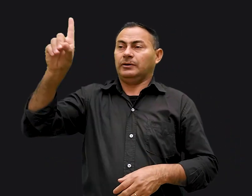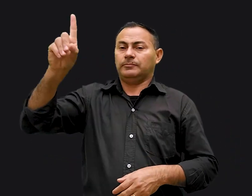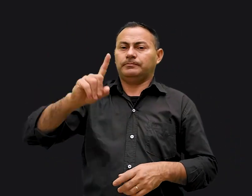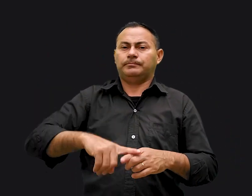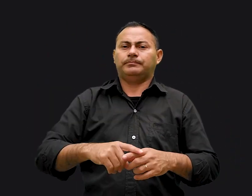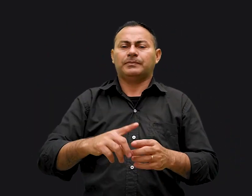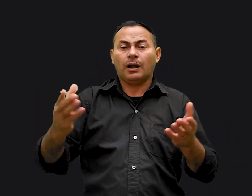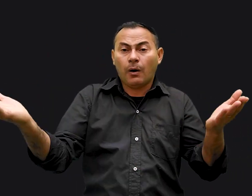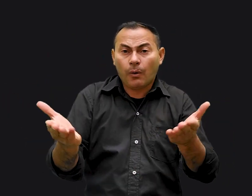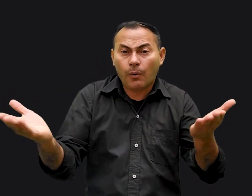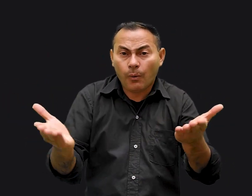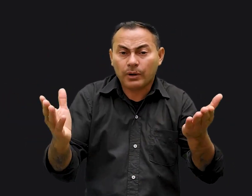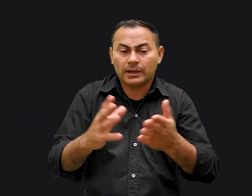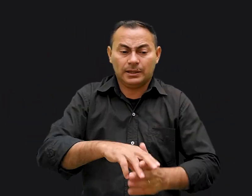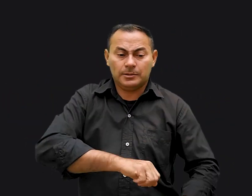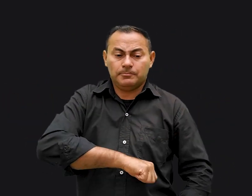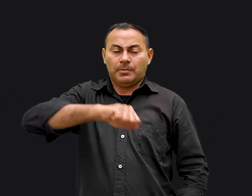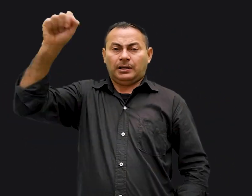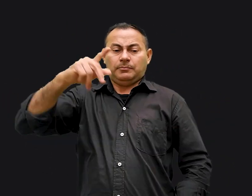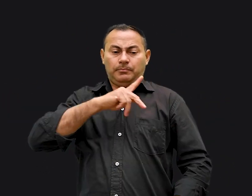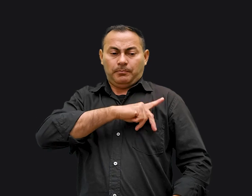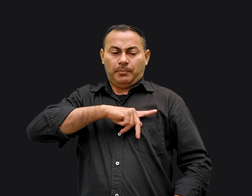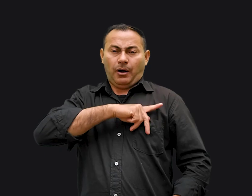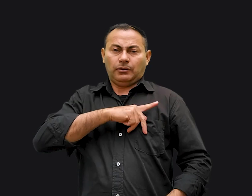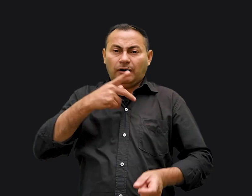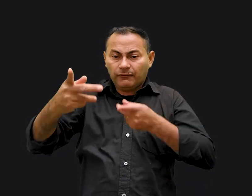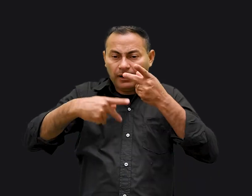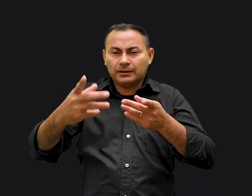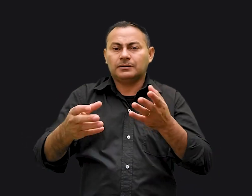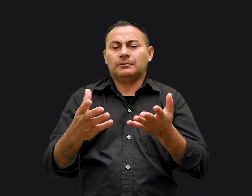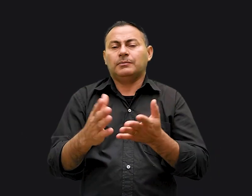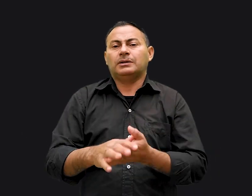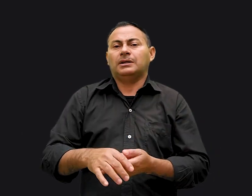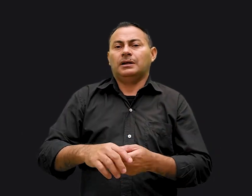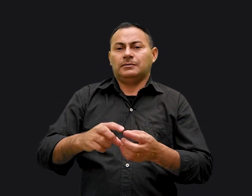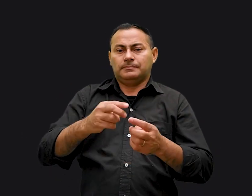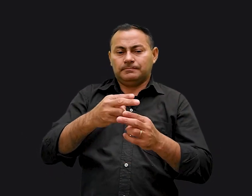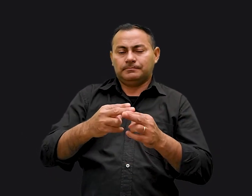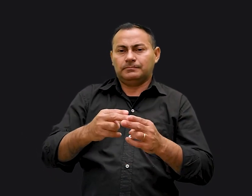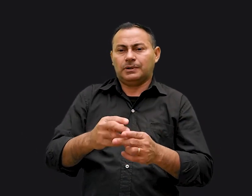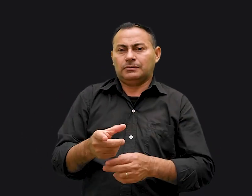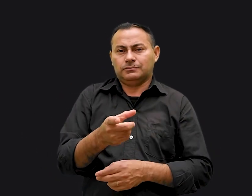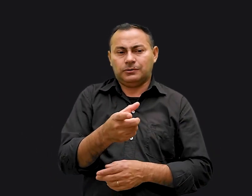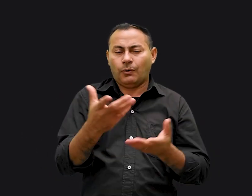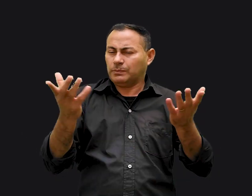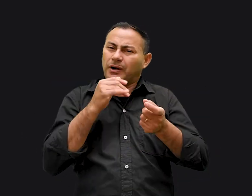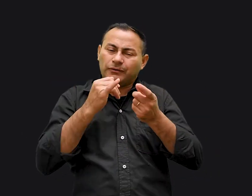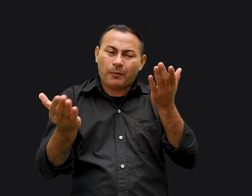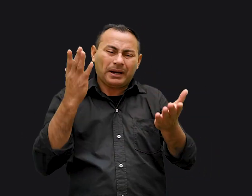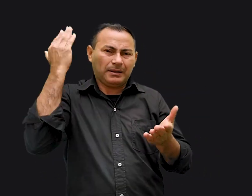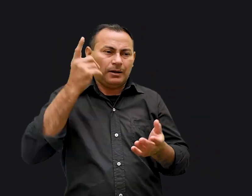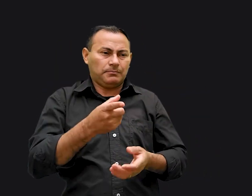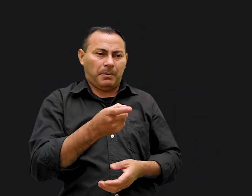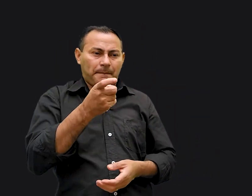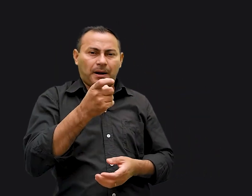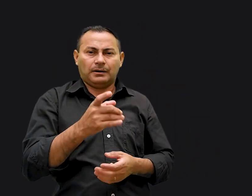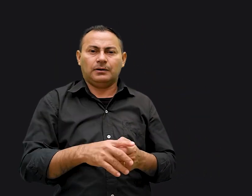Nos dias de hoje, aquela espada que Paulo fala pode ser uma nove milímetros automática, vamos dizer assim Se você estiver